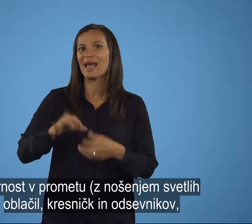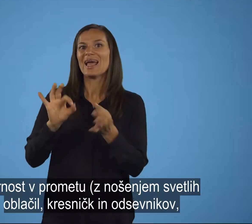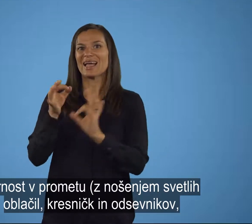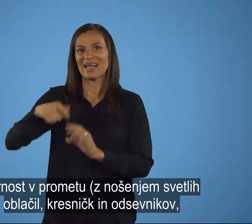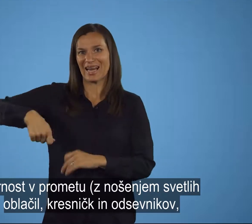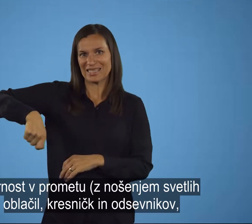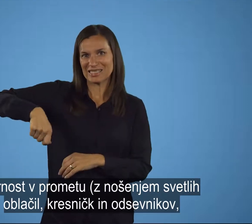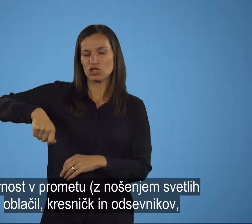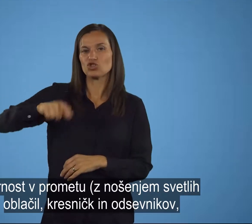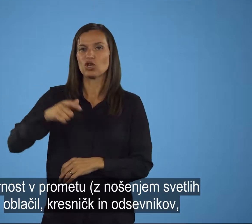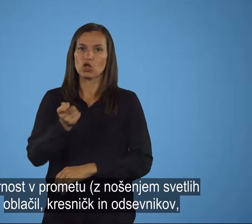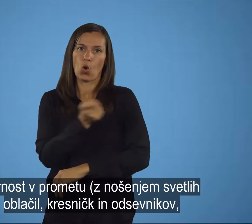podobno.